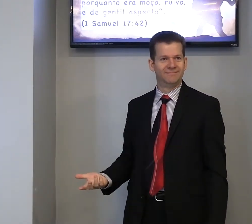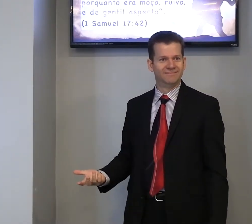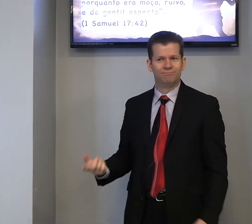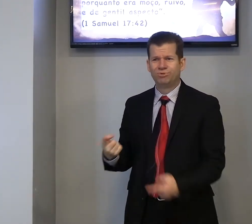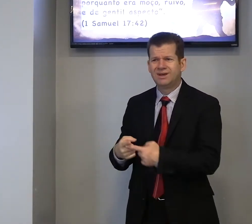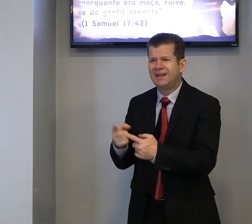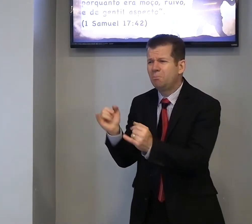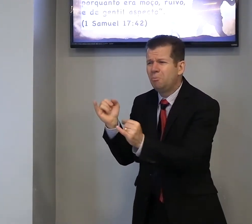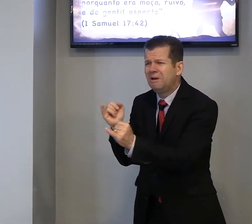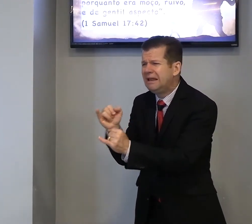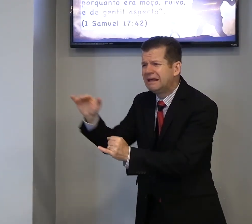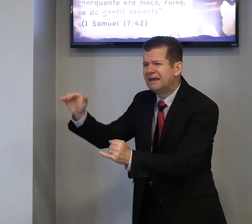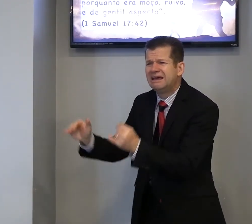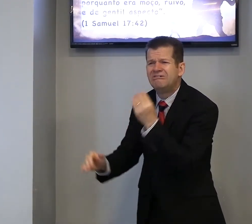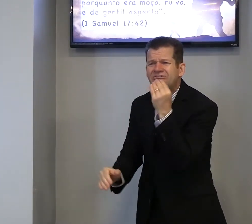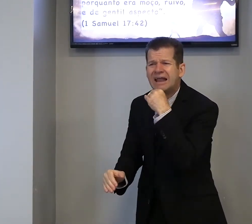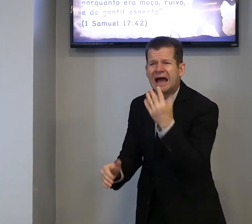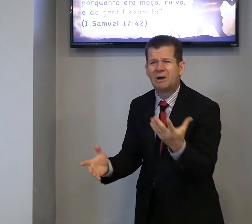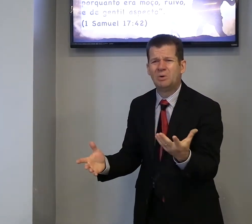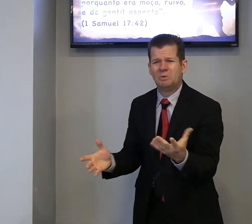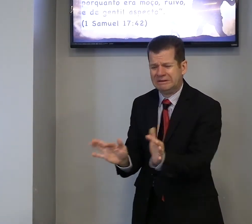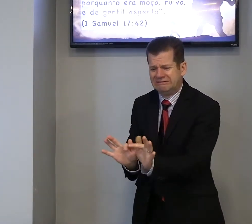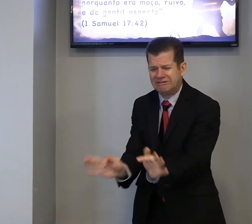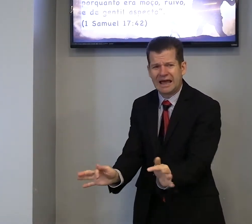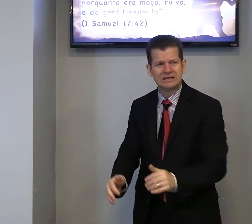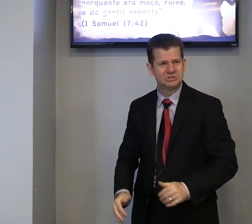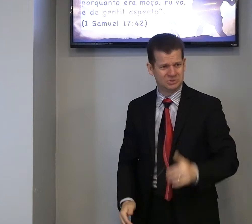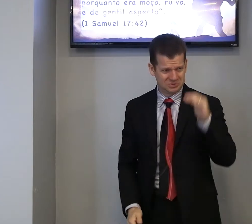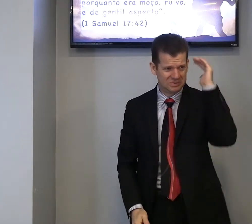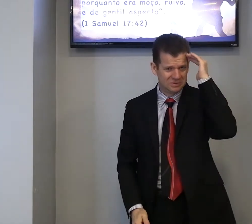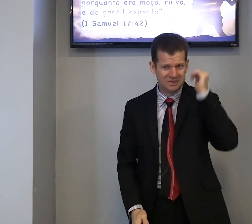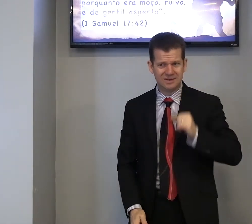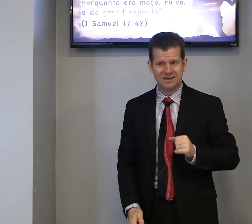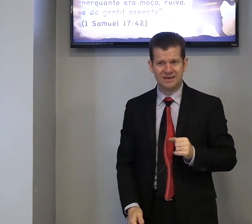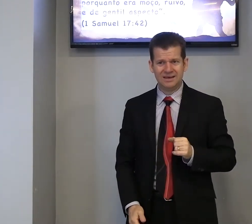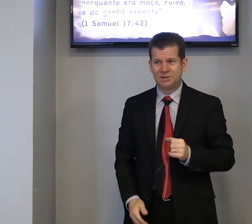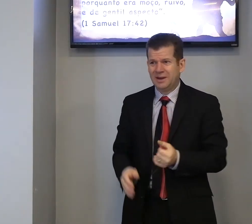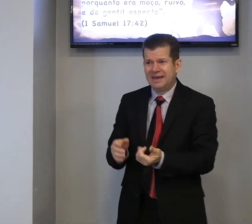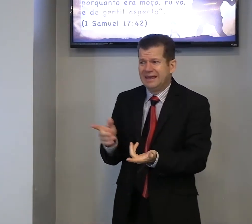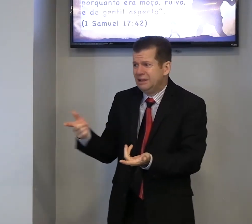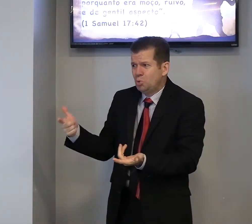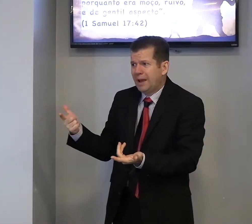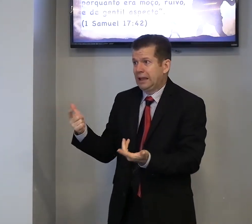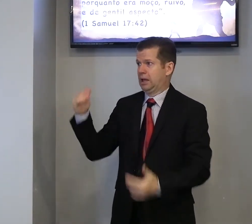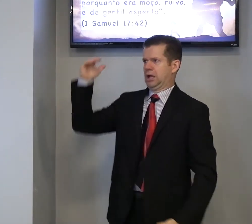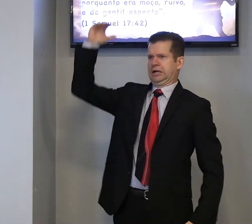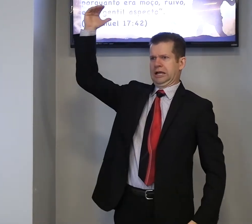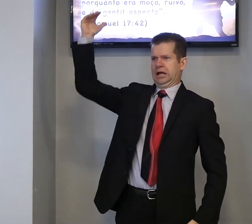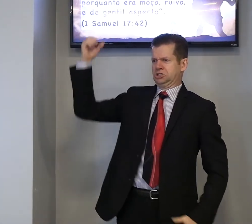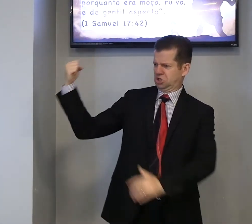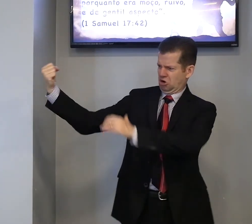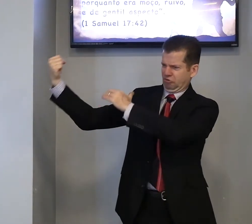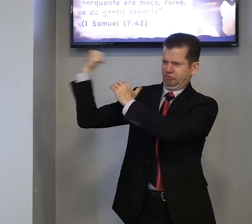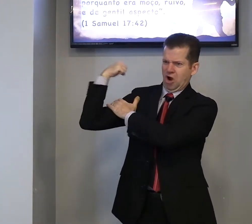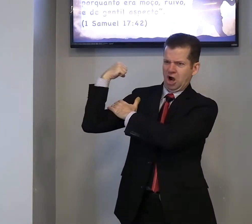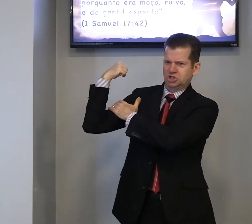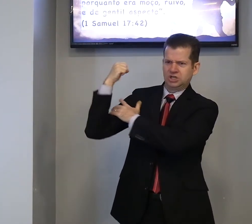porque ele era fraco, frágil, então, ele não era grande, forte,